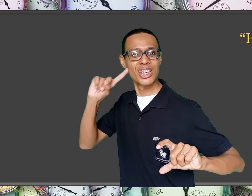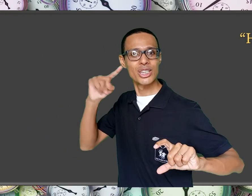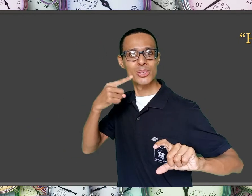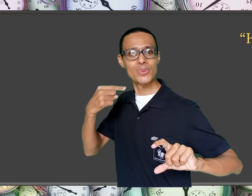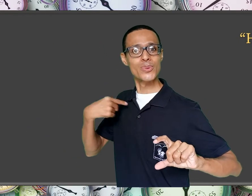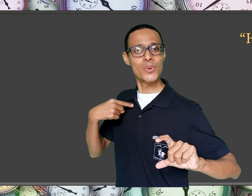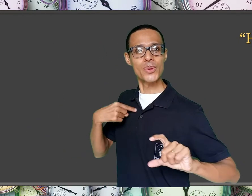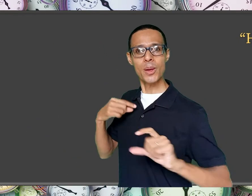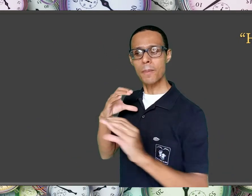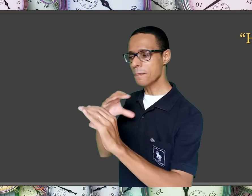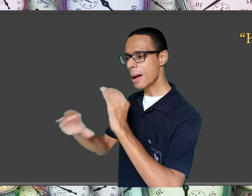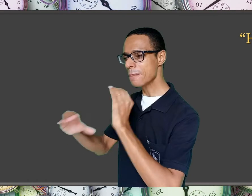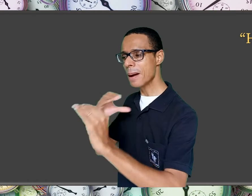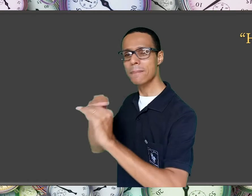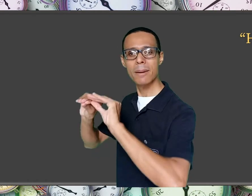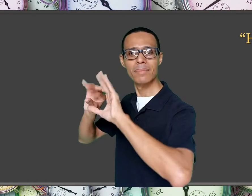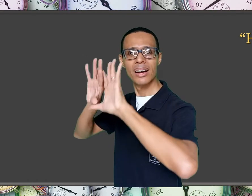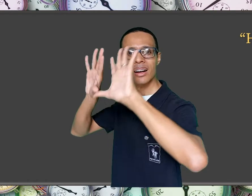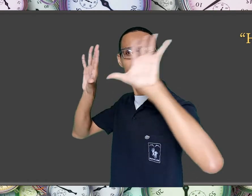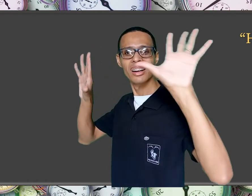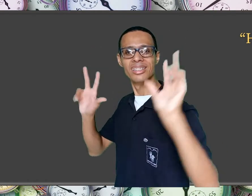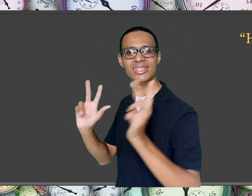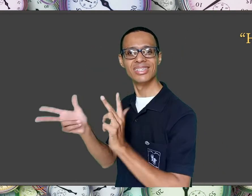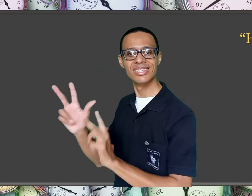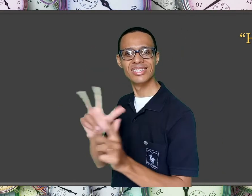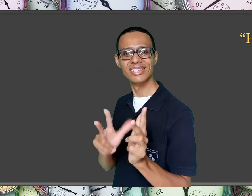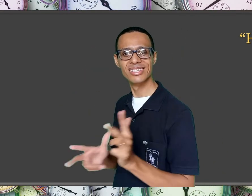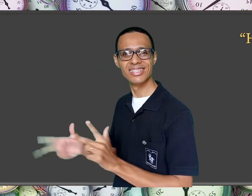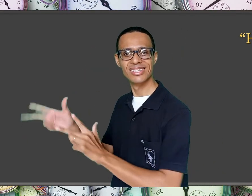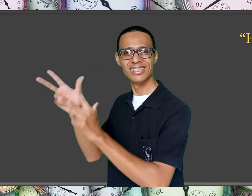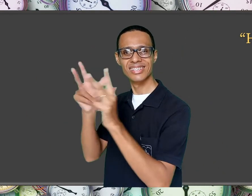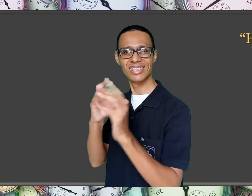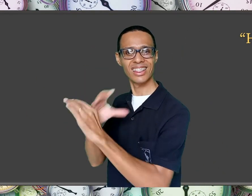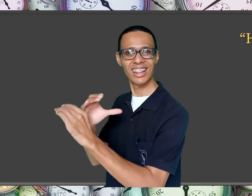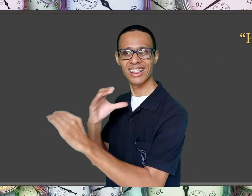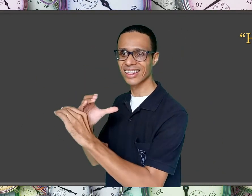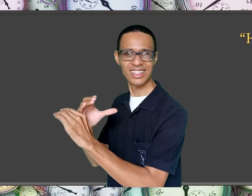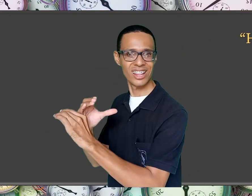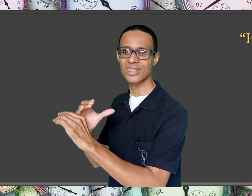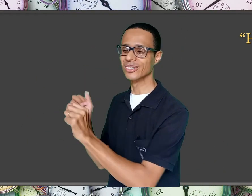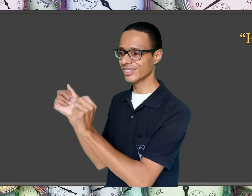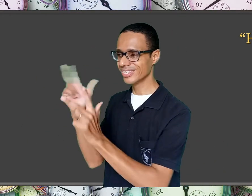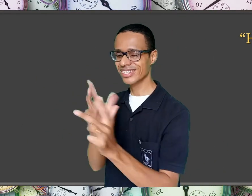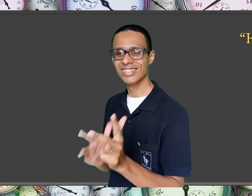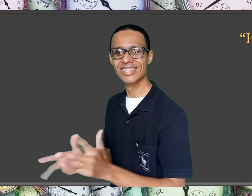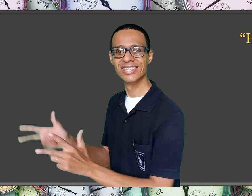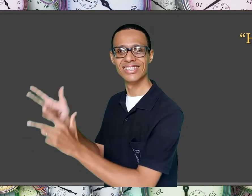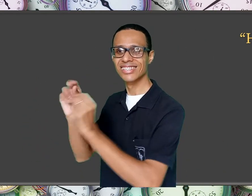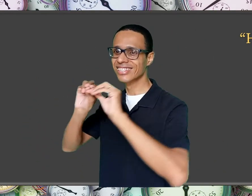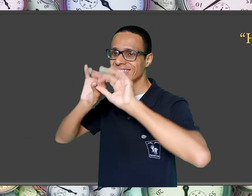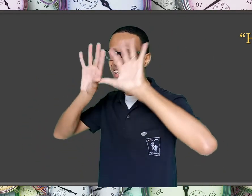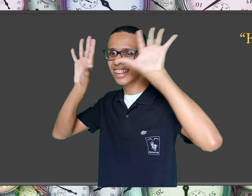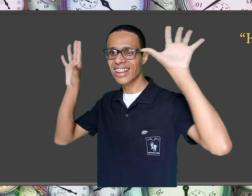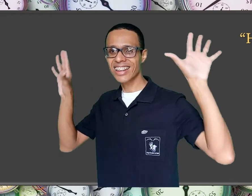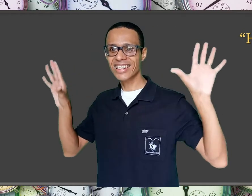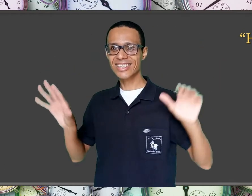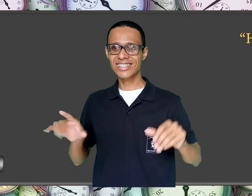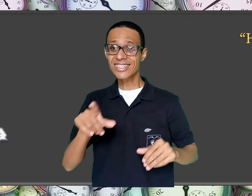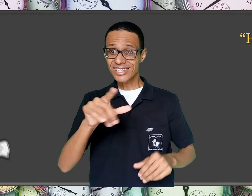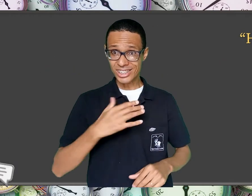diálogo claro e sem tropeços com o sujeito surdo. Espero que tenham gostado. Deixe nos comentários o